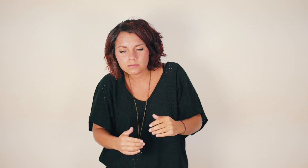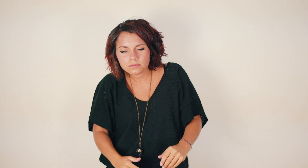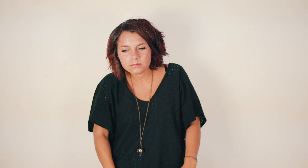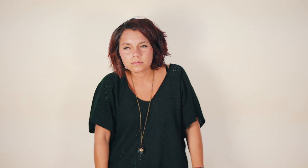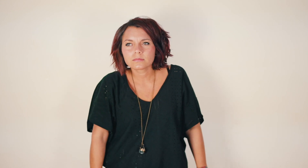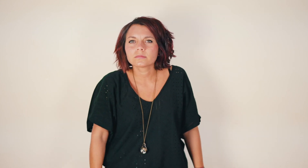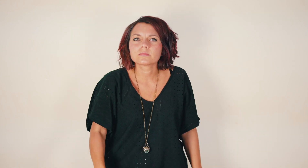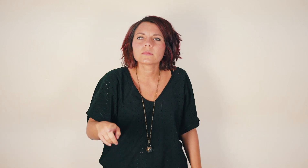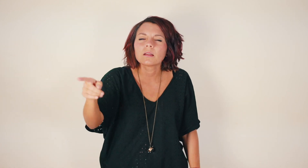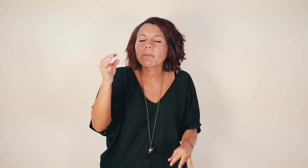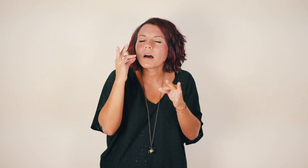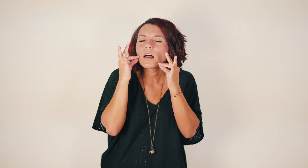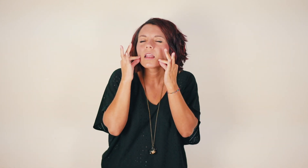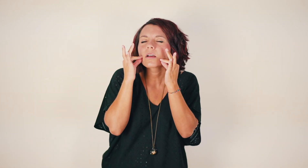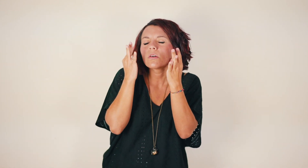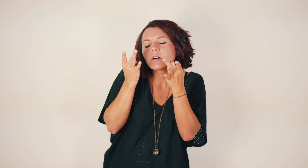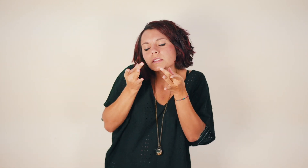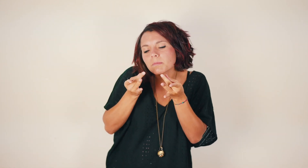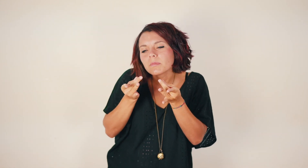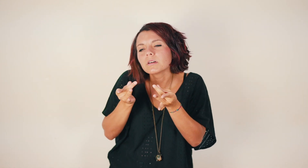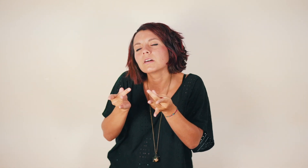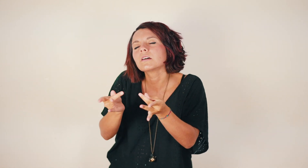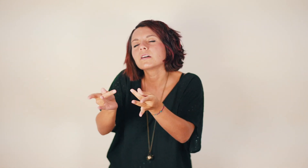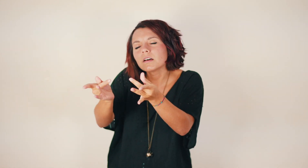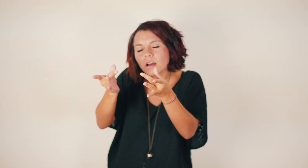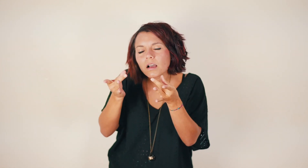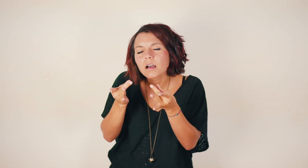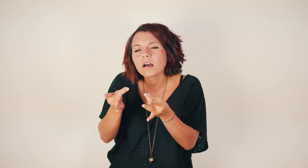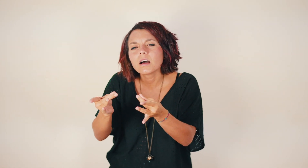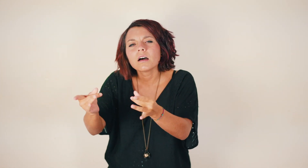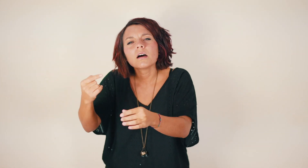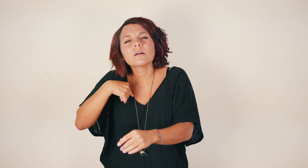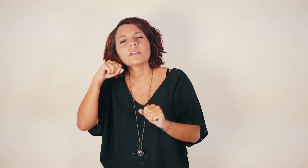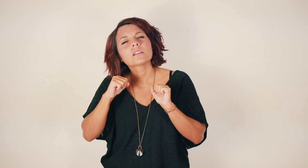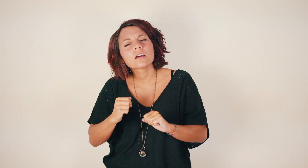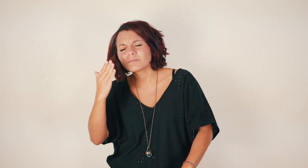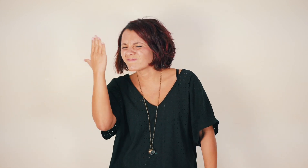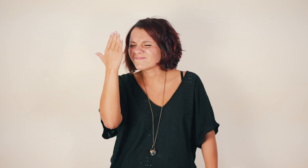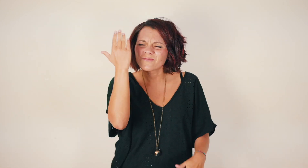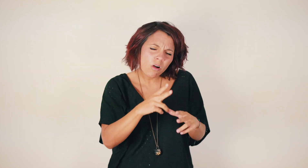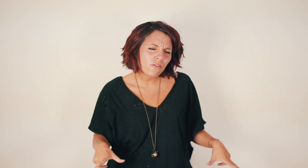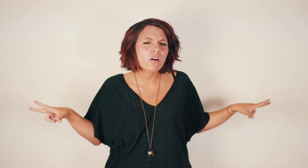Hai la pelle così morbida che potrei cascarci di nuovo